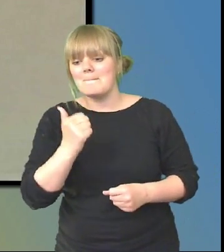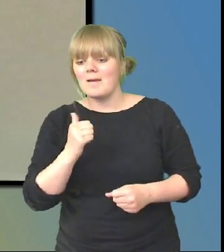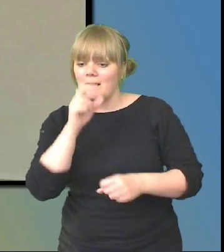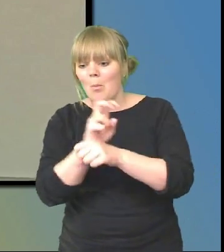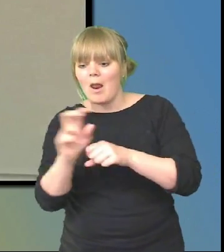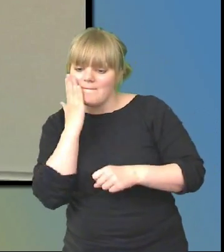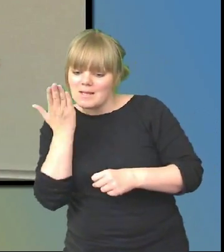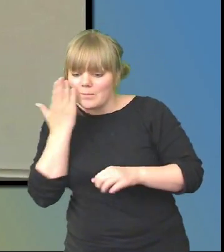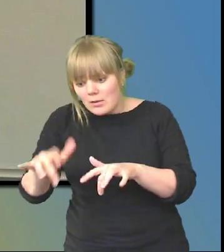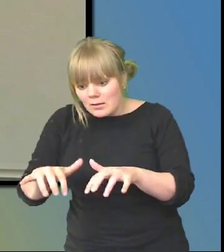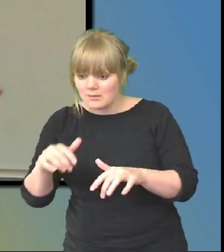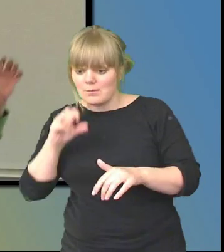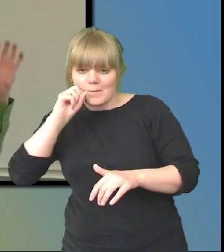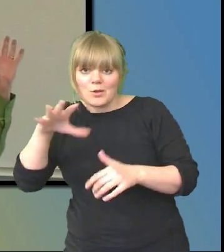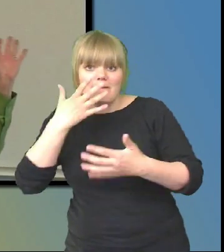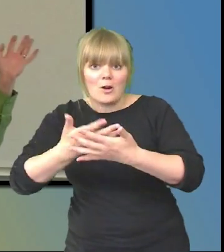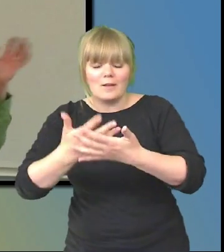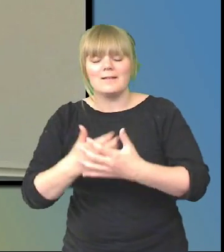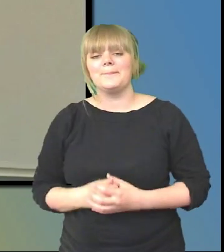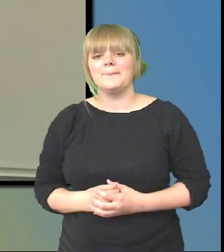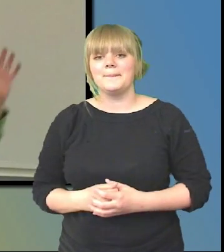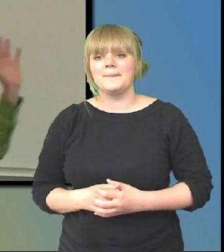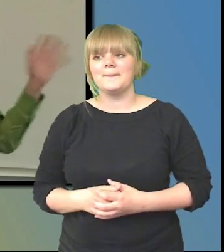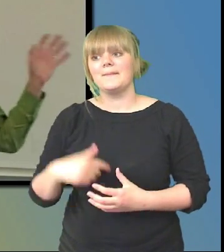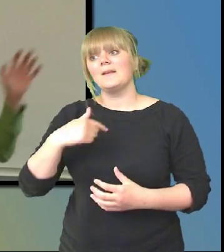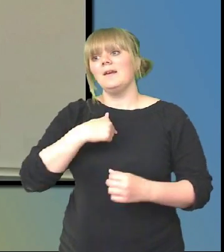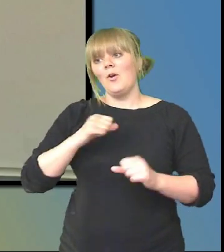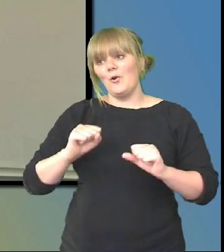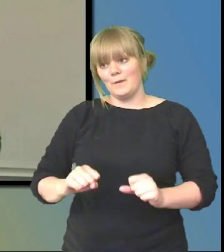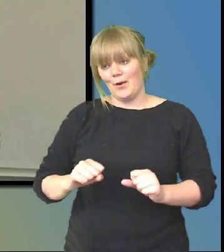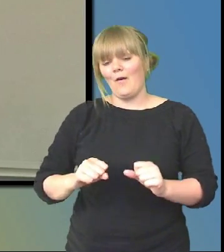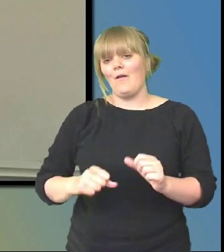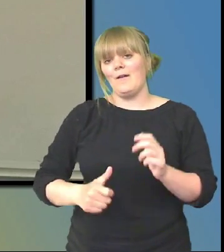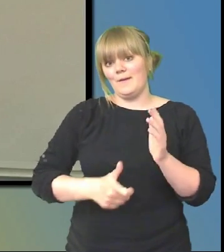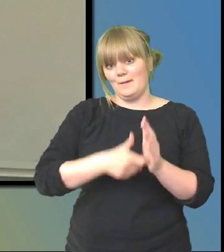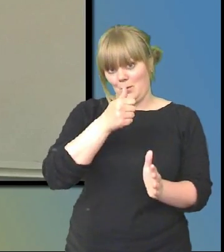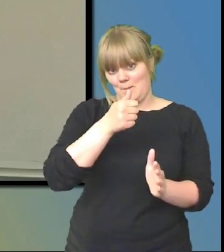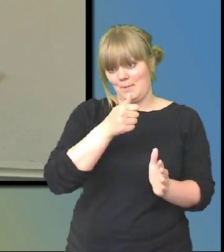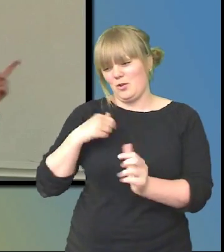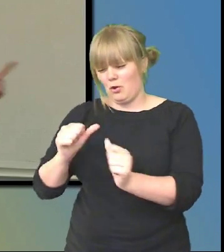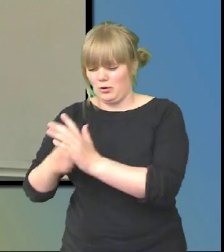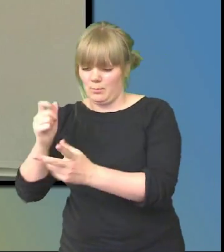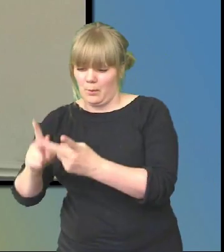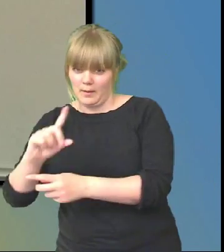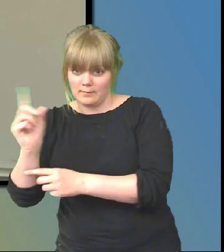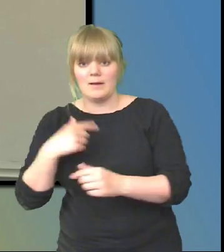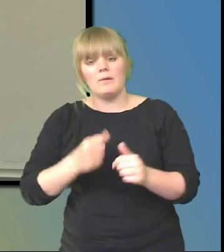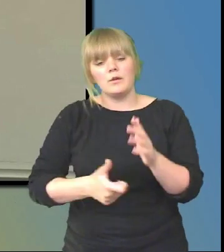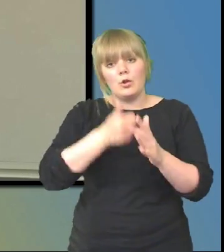En sån här lärdom som jag ska återkomma till sin separat grej det är om någon ställer en fråga och ni sitter bredvid,